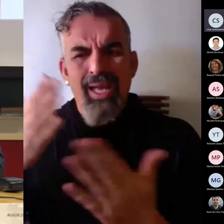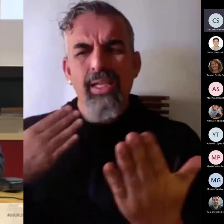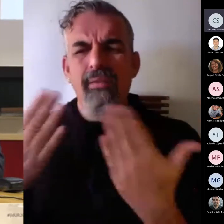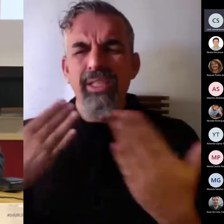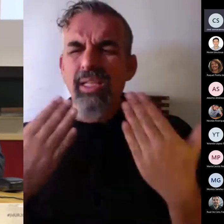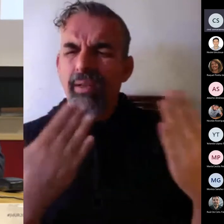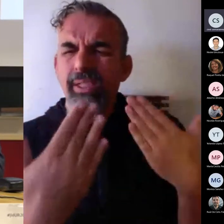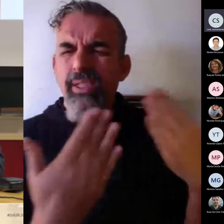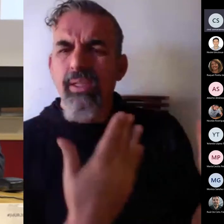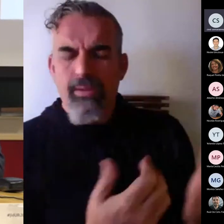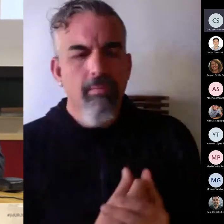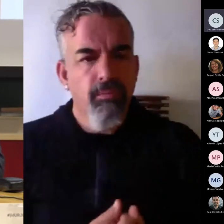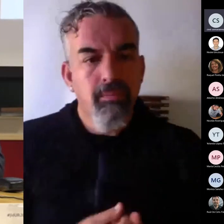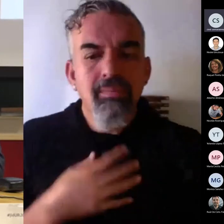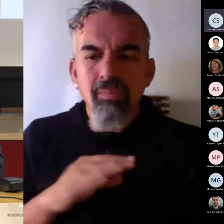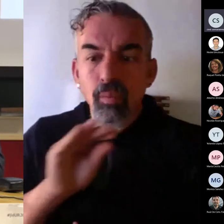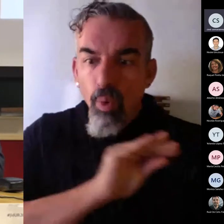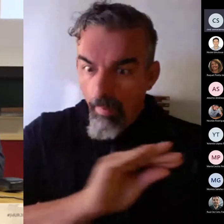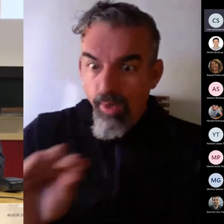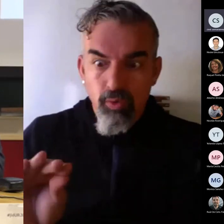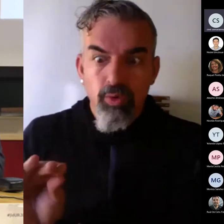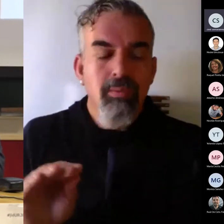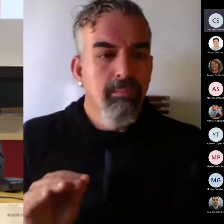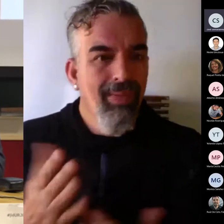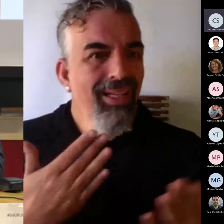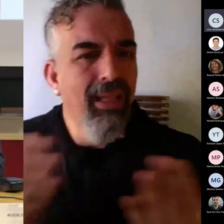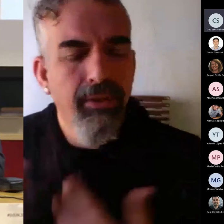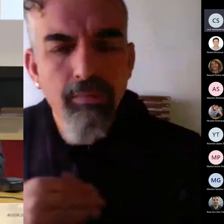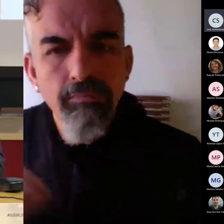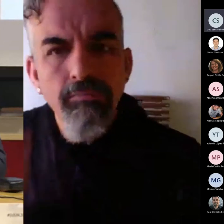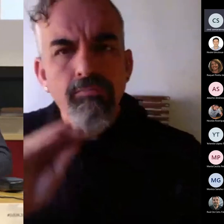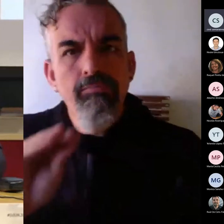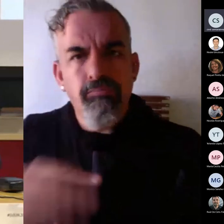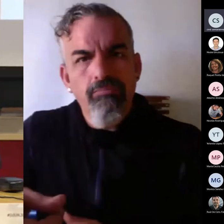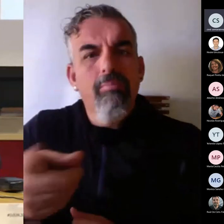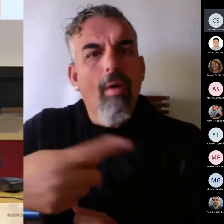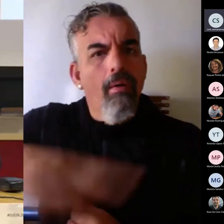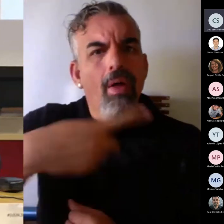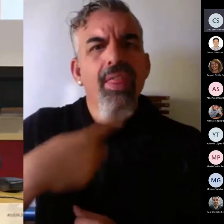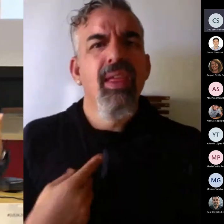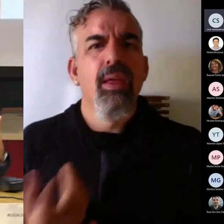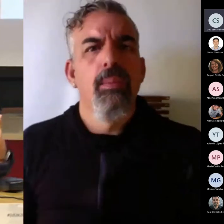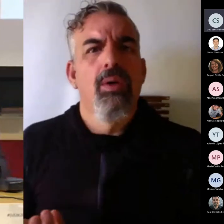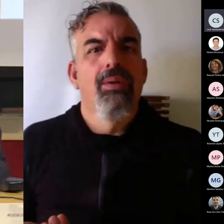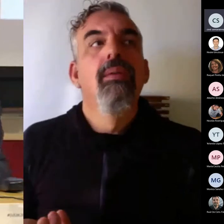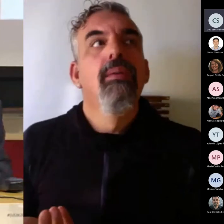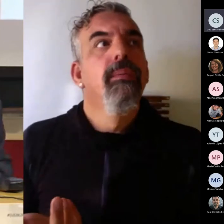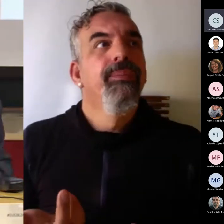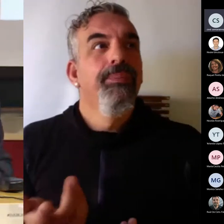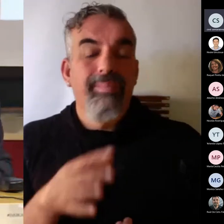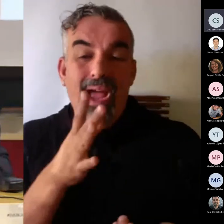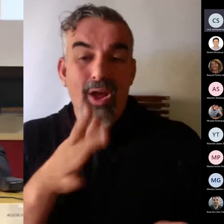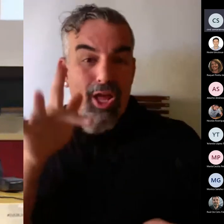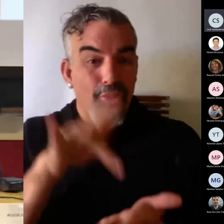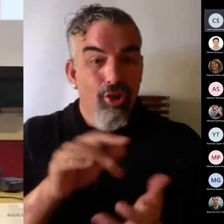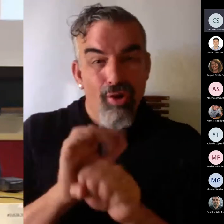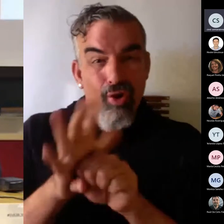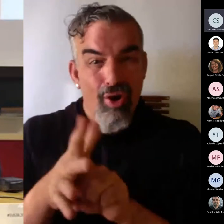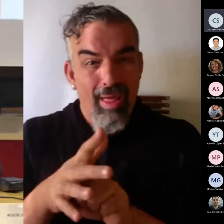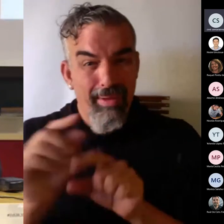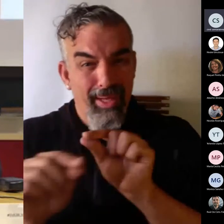Y le preguntábamos precisamente que nos dijesen qué de bueno dentro del desastre de la pandemia